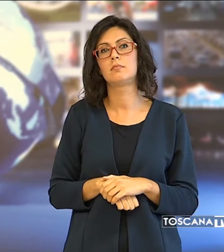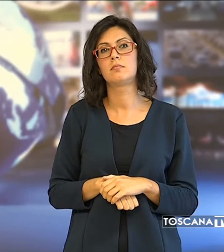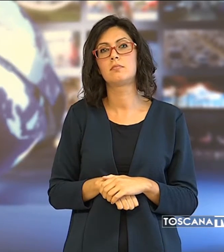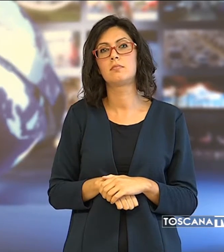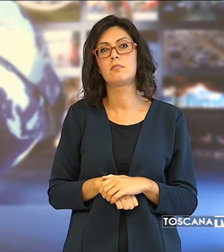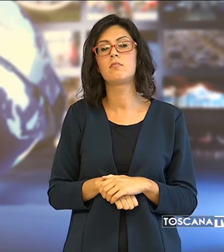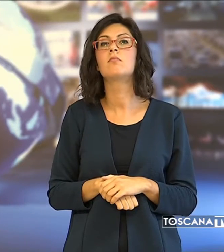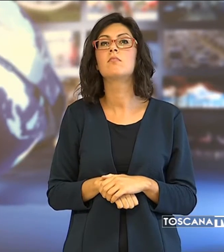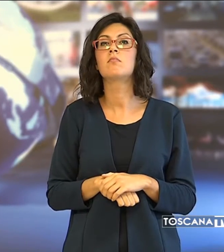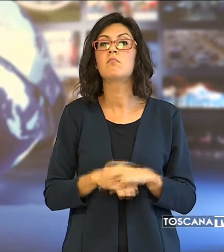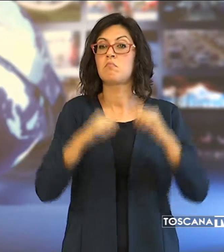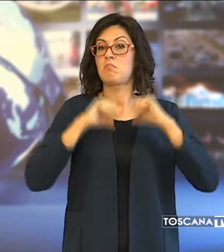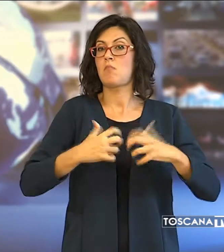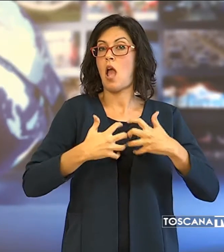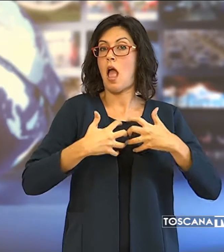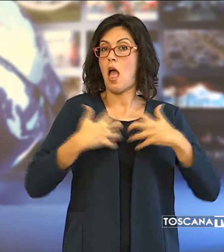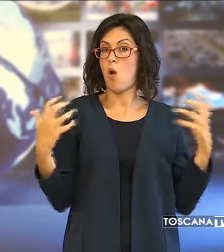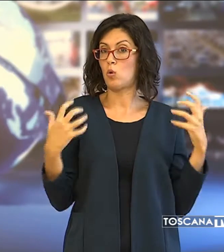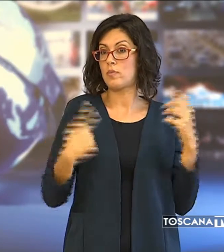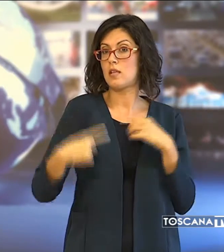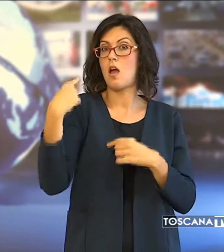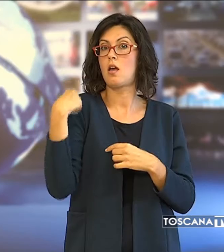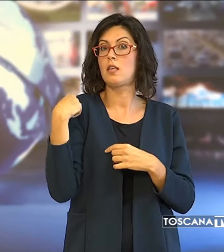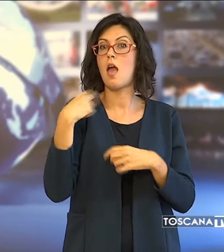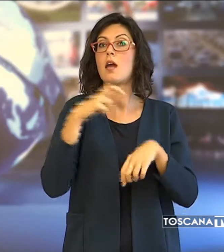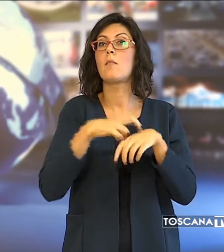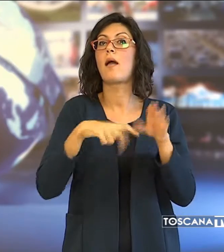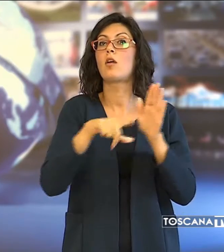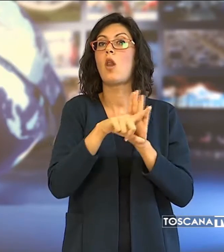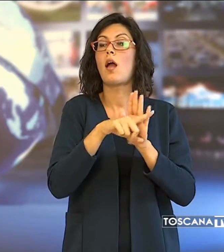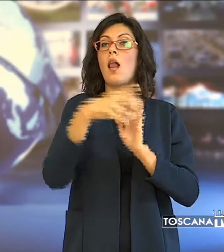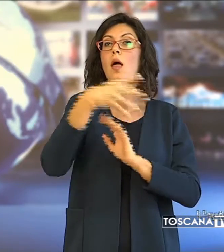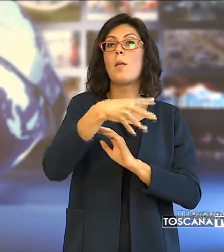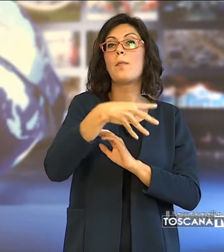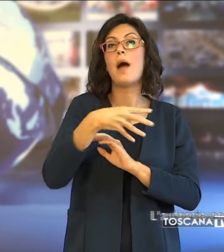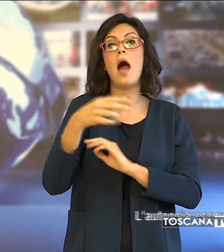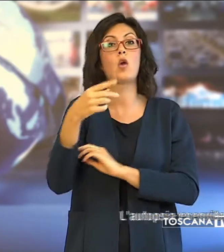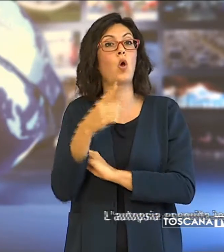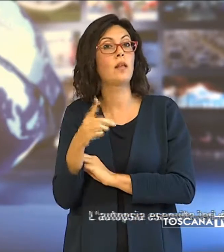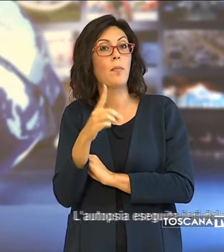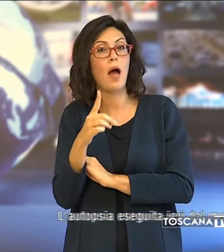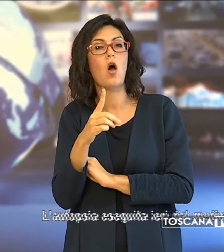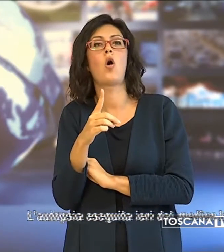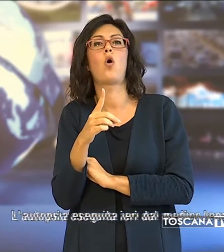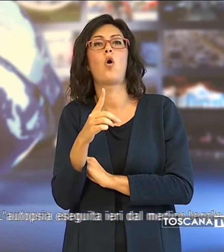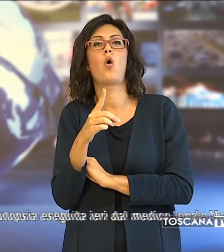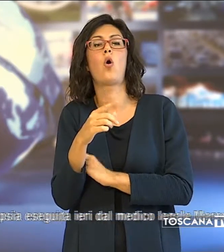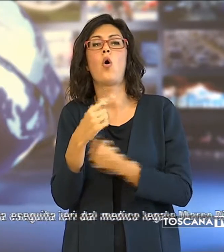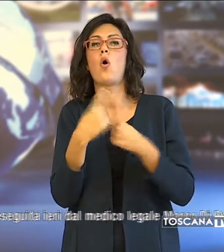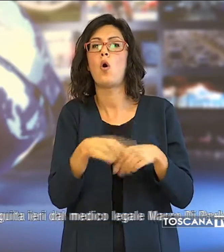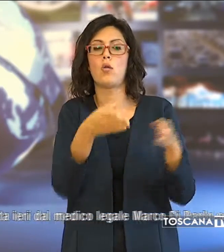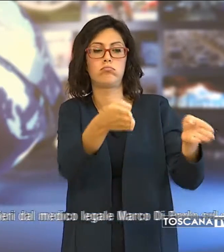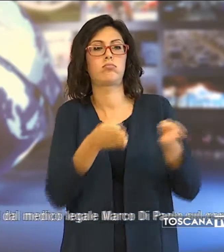L'autopsia eseguita ieri dal medico legale Marco Di Paolo sul corpo della